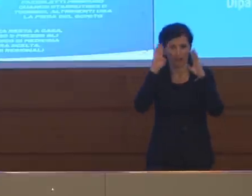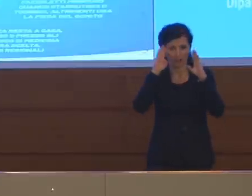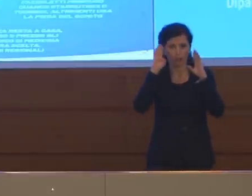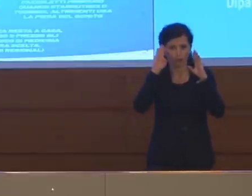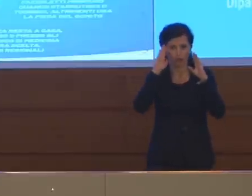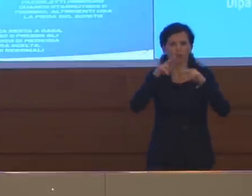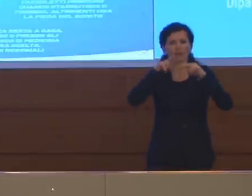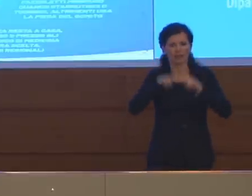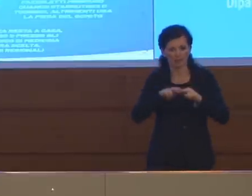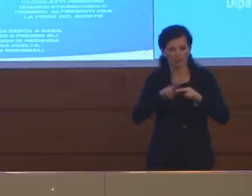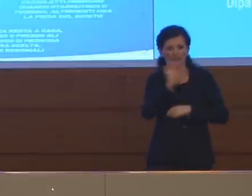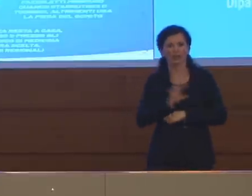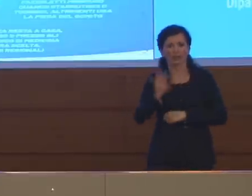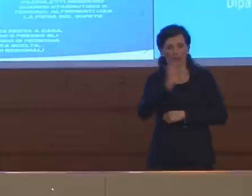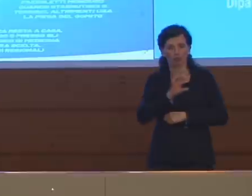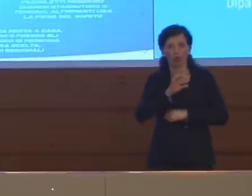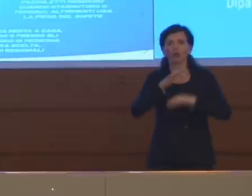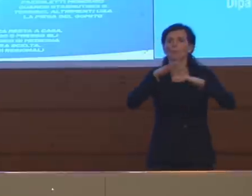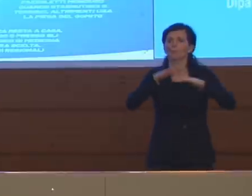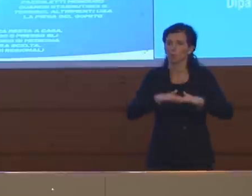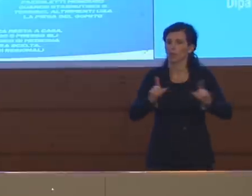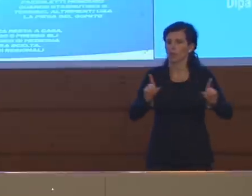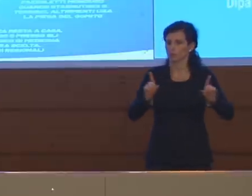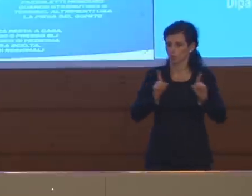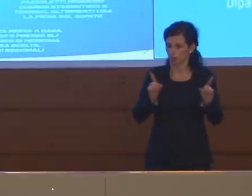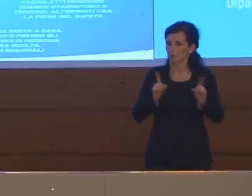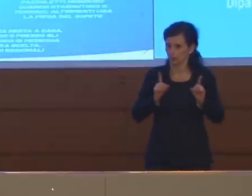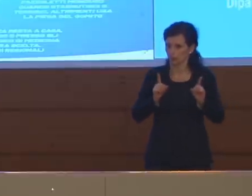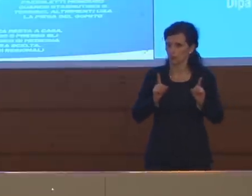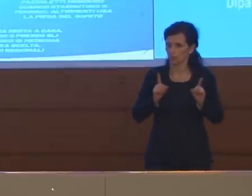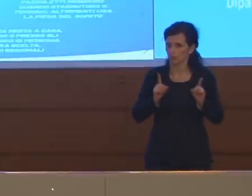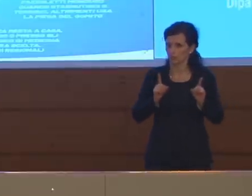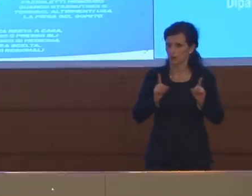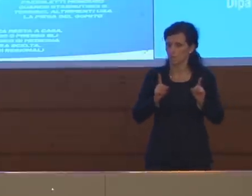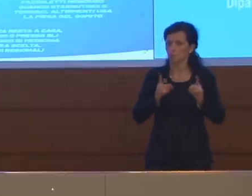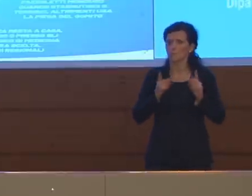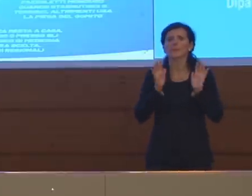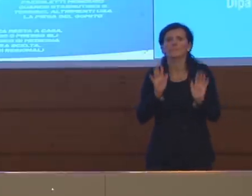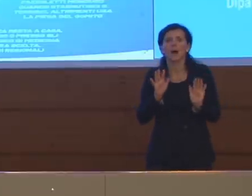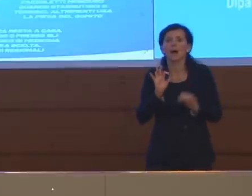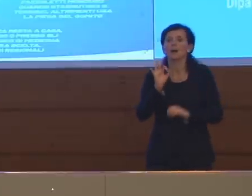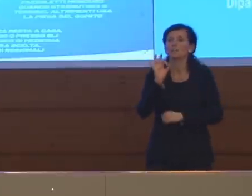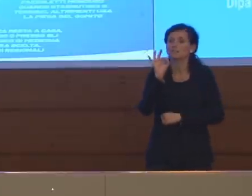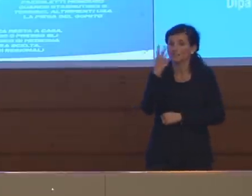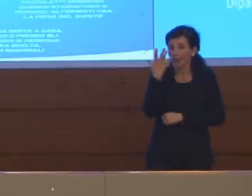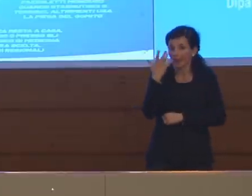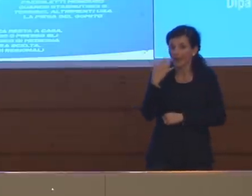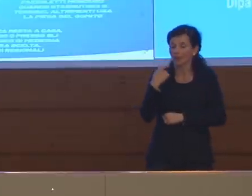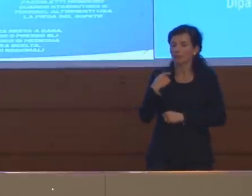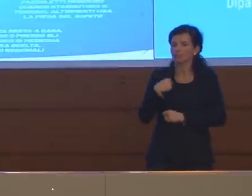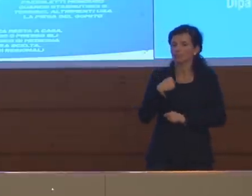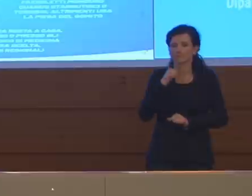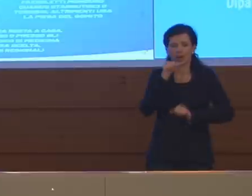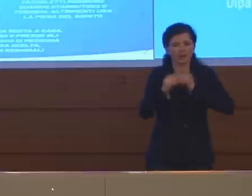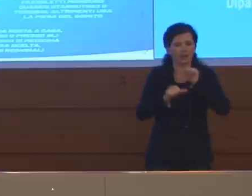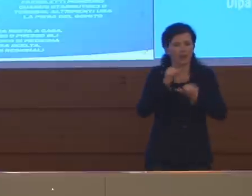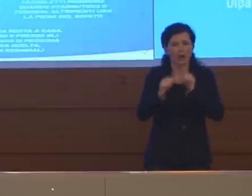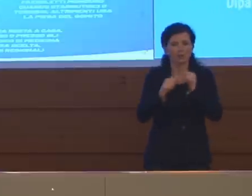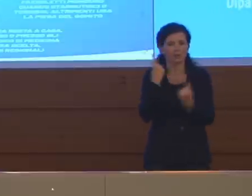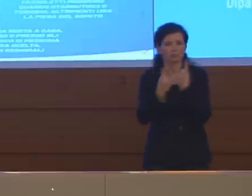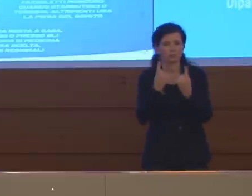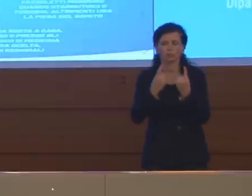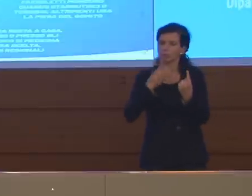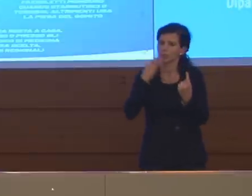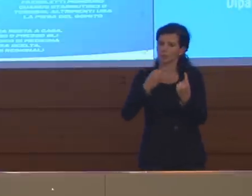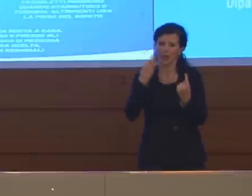protegge rispetto a questo elemento, però se dovessimo fare altri passi è chiaro che questa è una variabile che va tenuta in